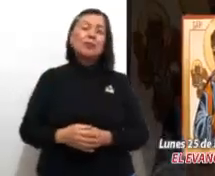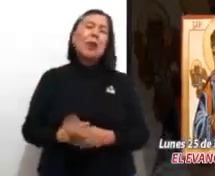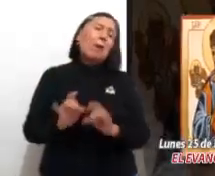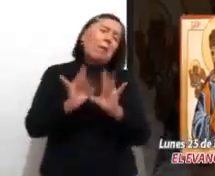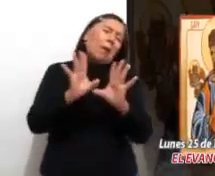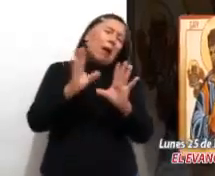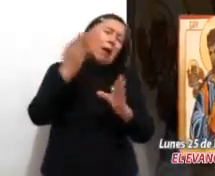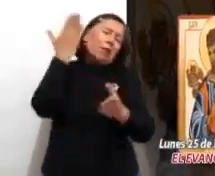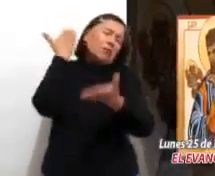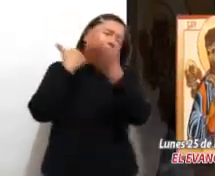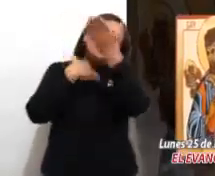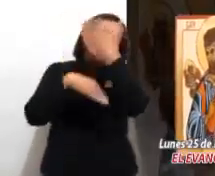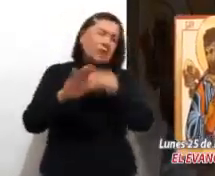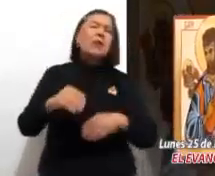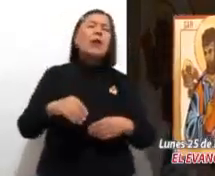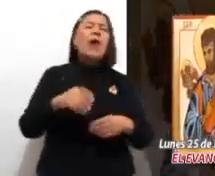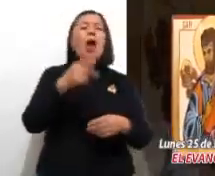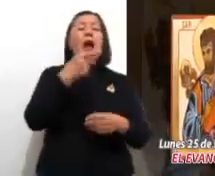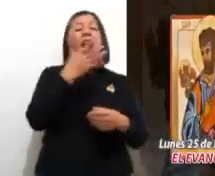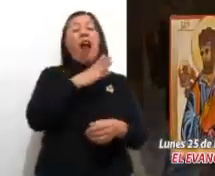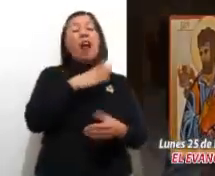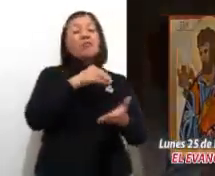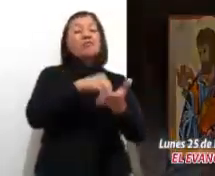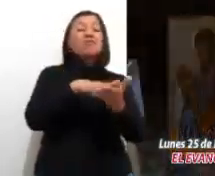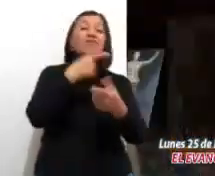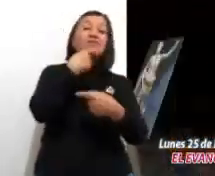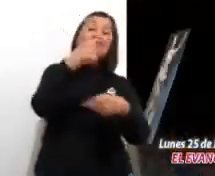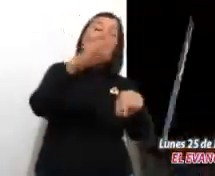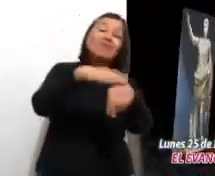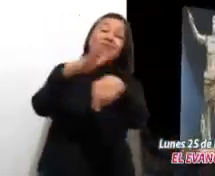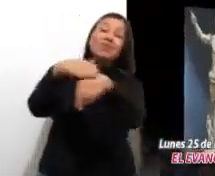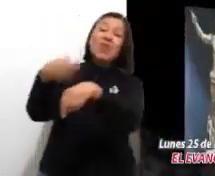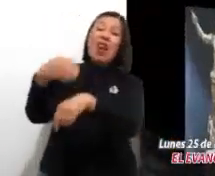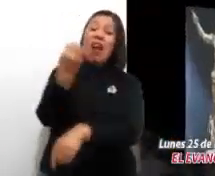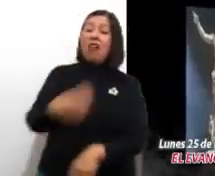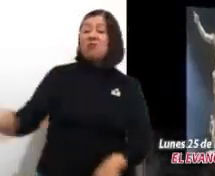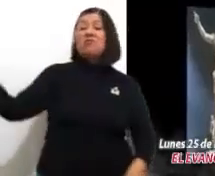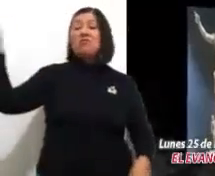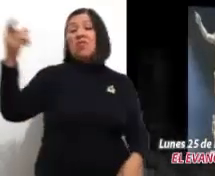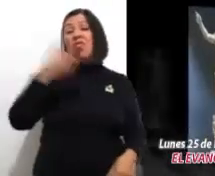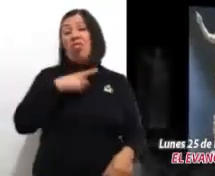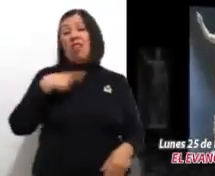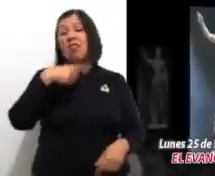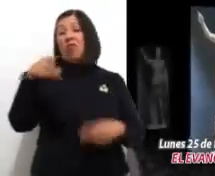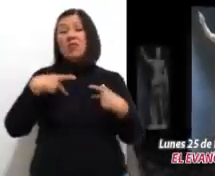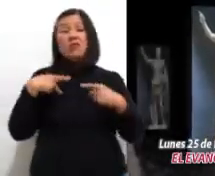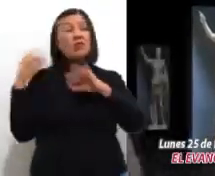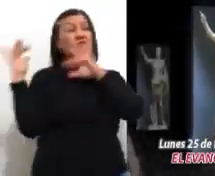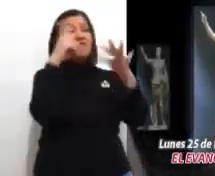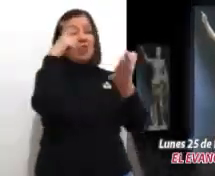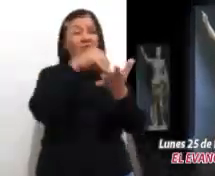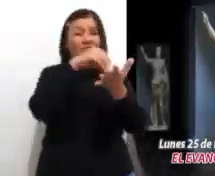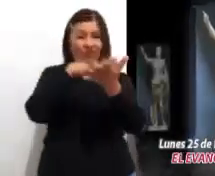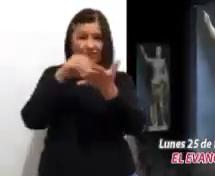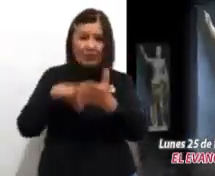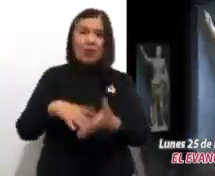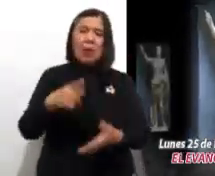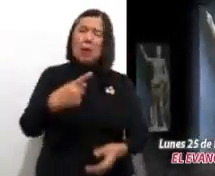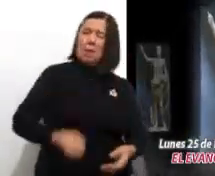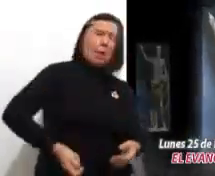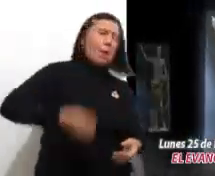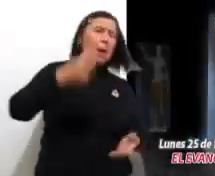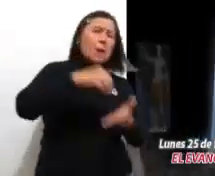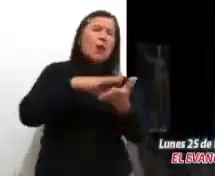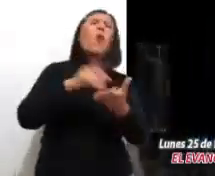Por aquellos días se promulgó un edicto de César Augusto que ordenaba un censo de todo el imperio. Este primer